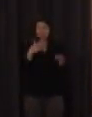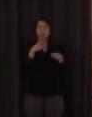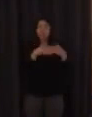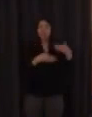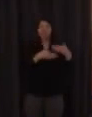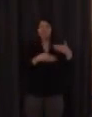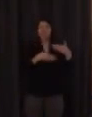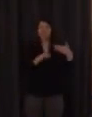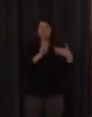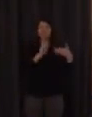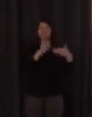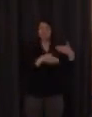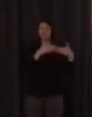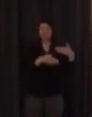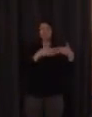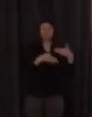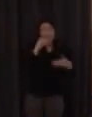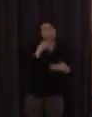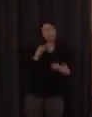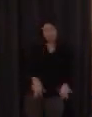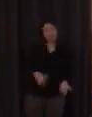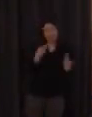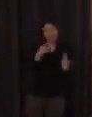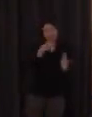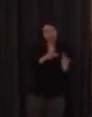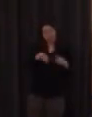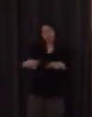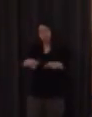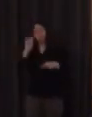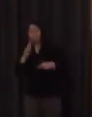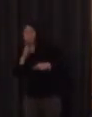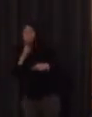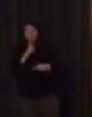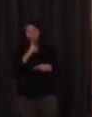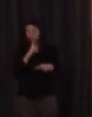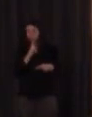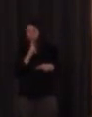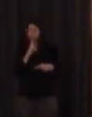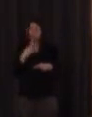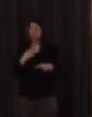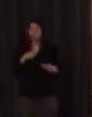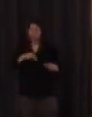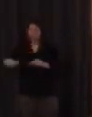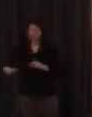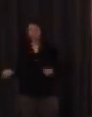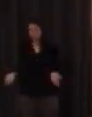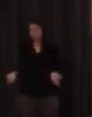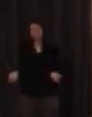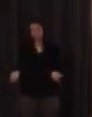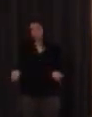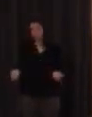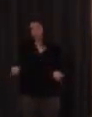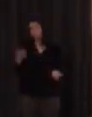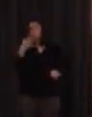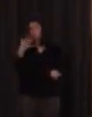le cuesta más traducir porque son después hacer una traducción macarrónica y decir que pues Héctor